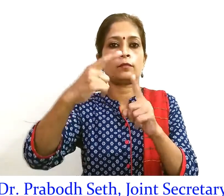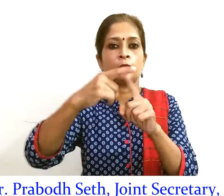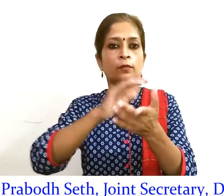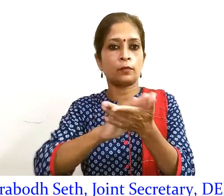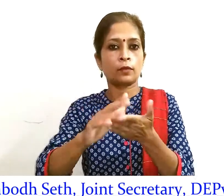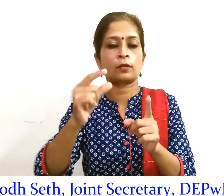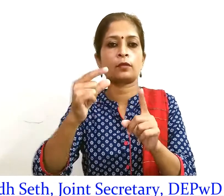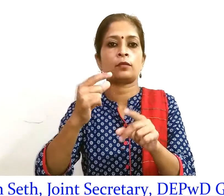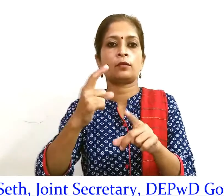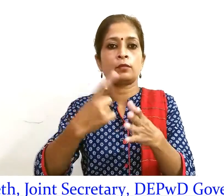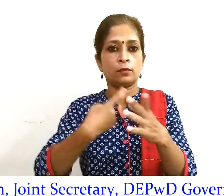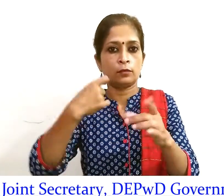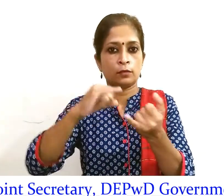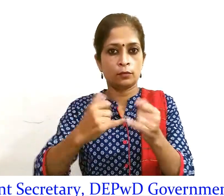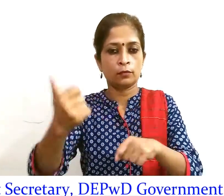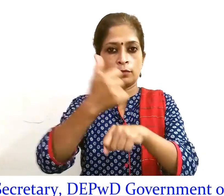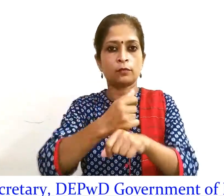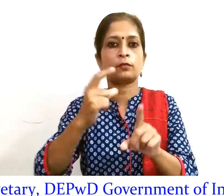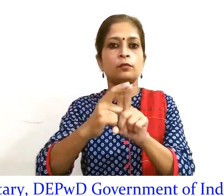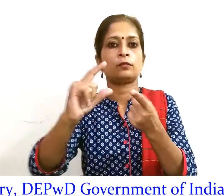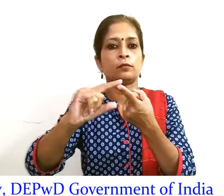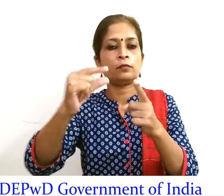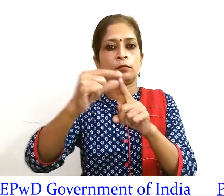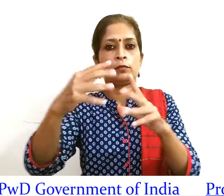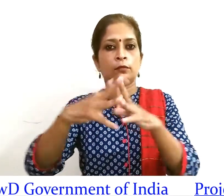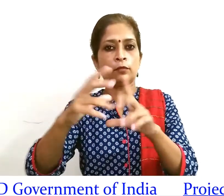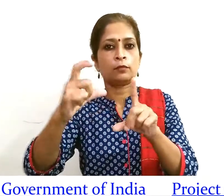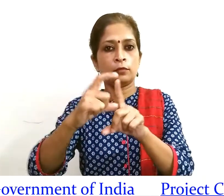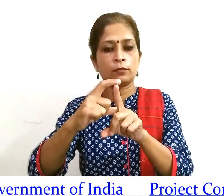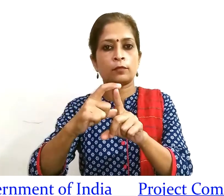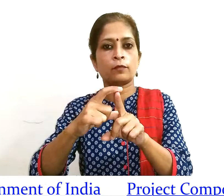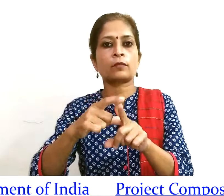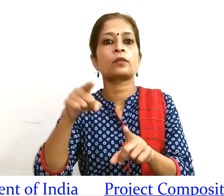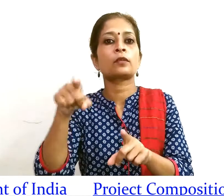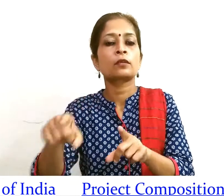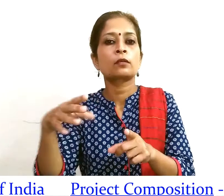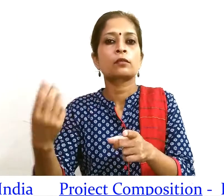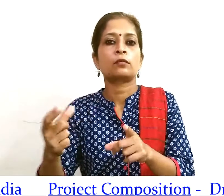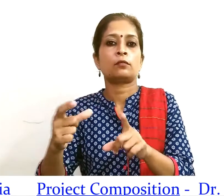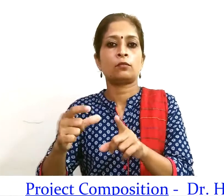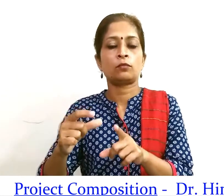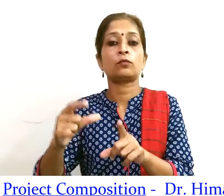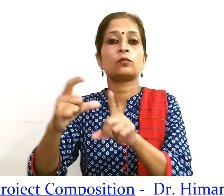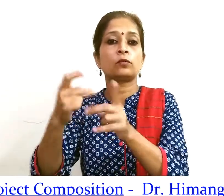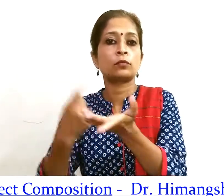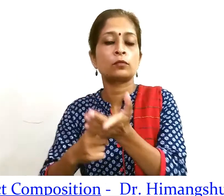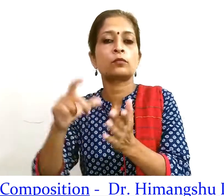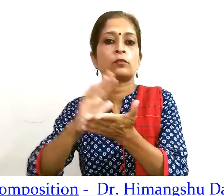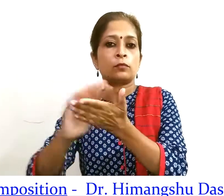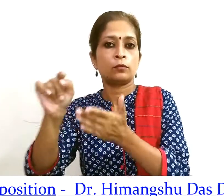DEPWD भारत सरकार परियोजना संयुजन डॉक्टर हिमांग्शु दास